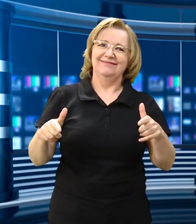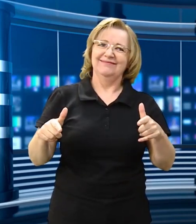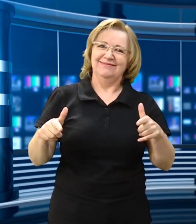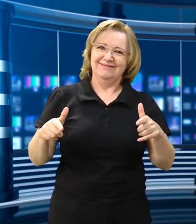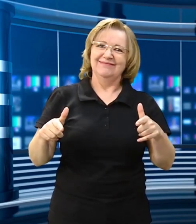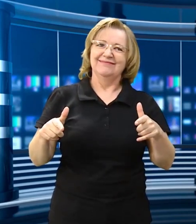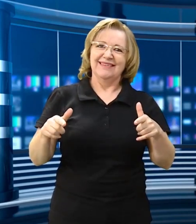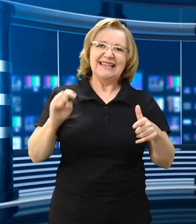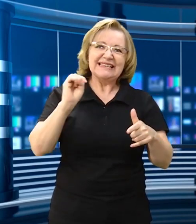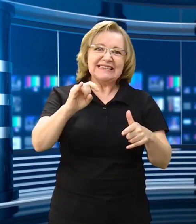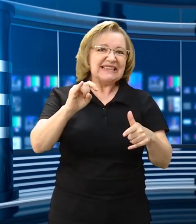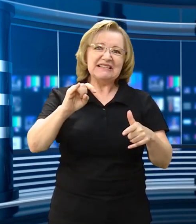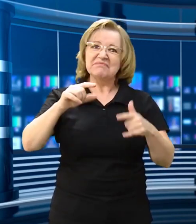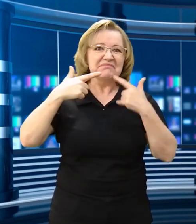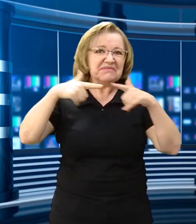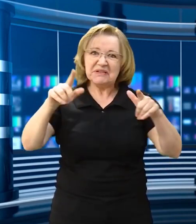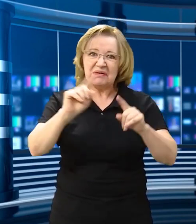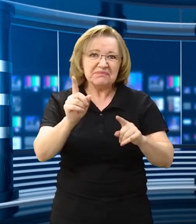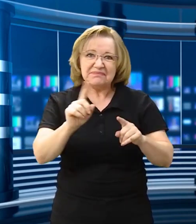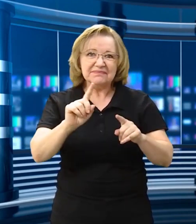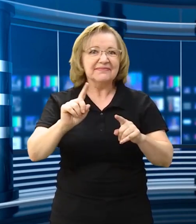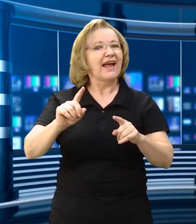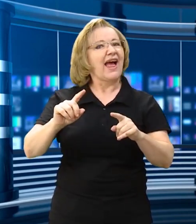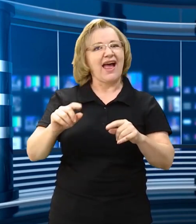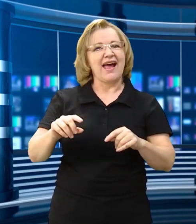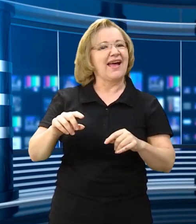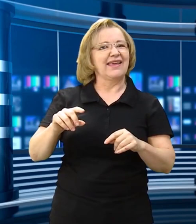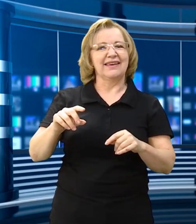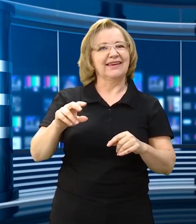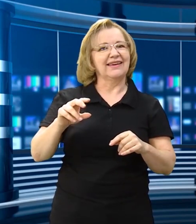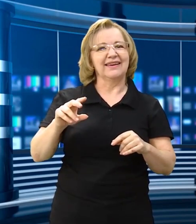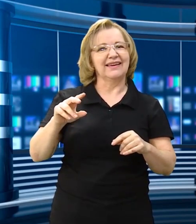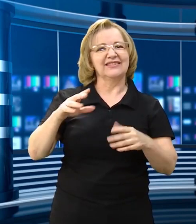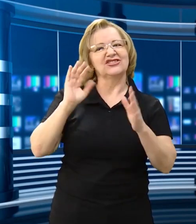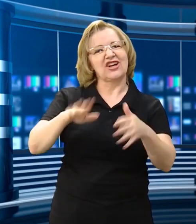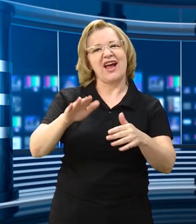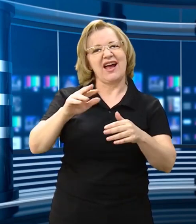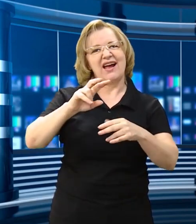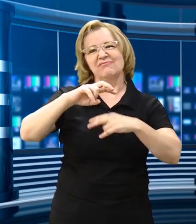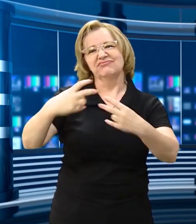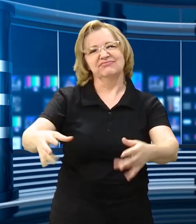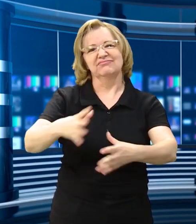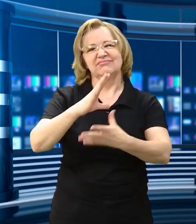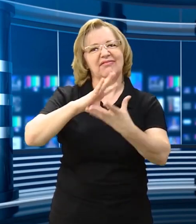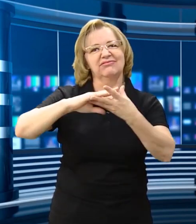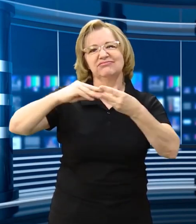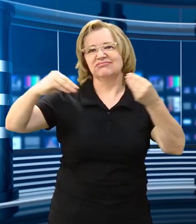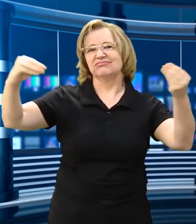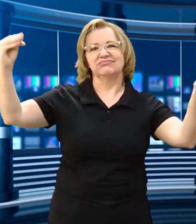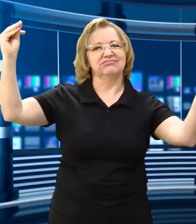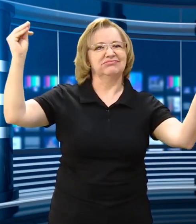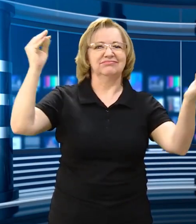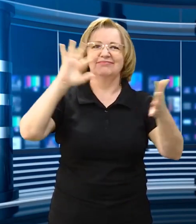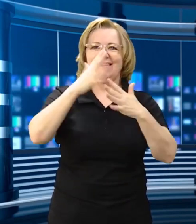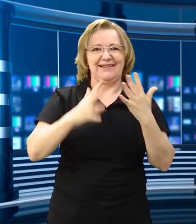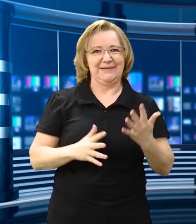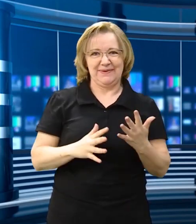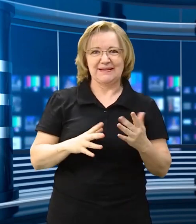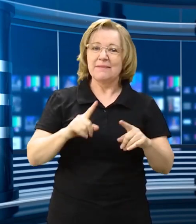se existe surdo, existe uma comunicação, existe a língua de sinais, né? Então, nós não podemos perder